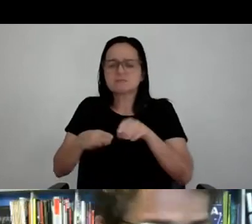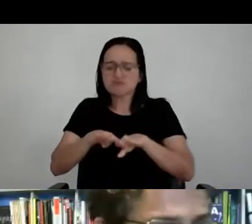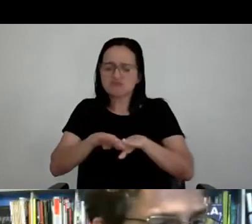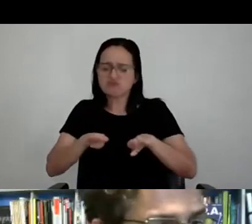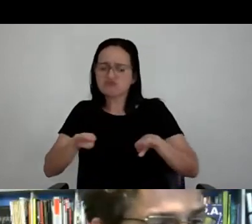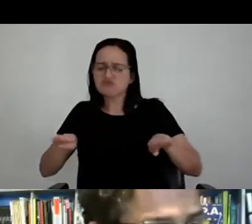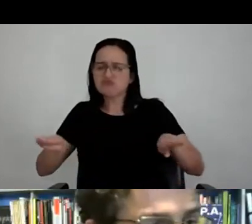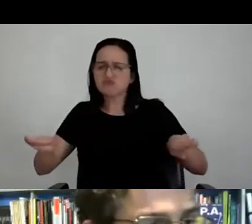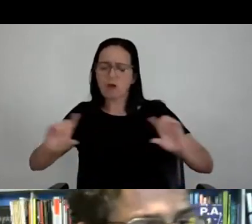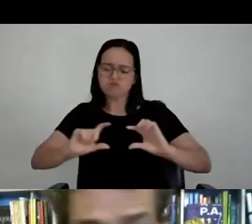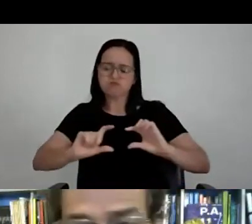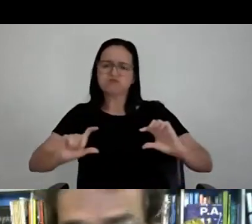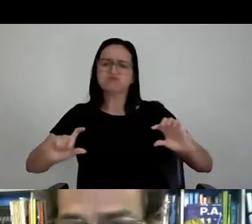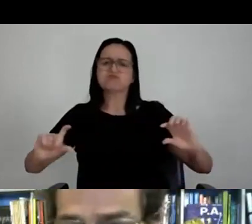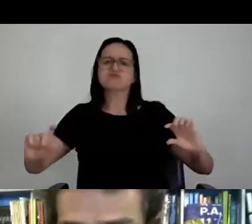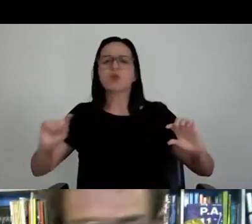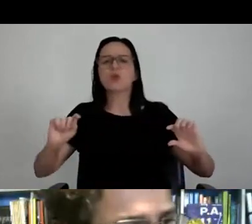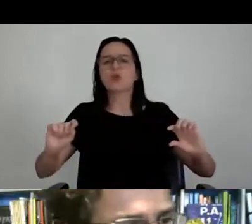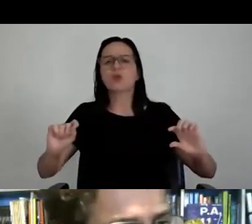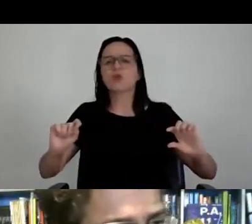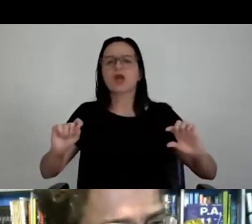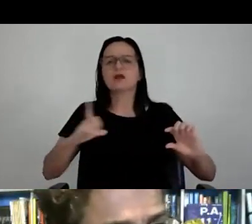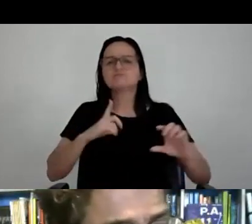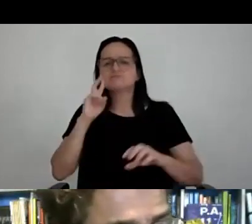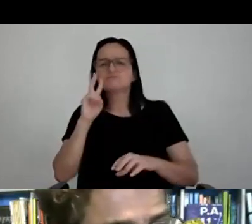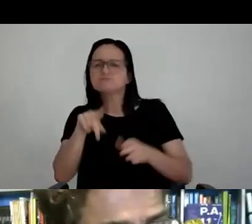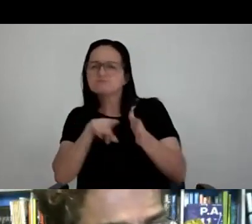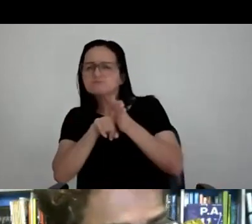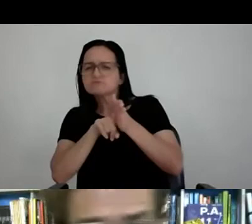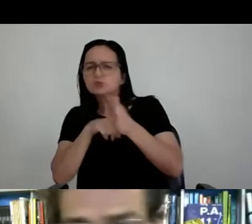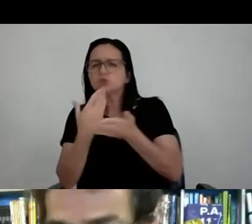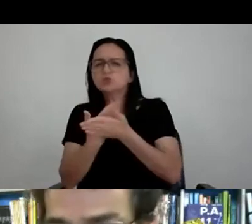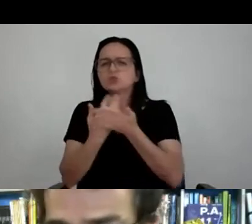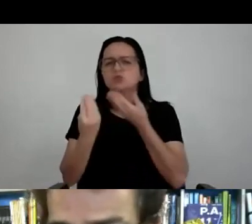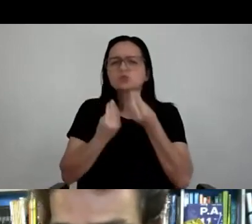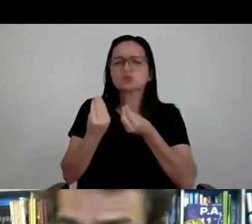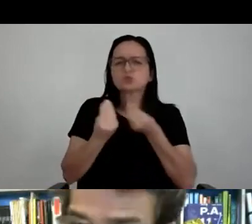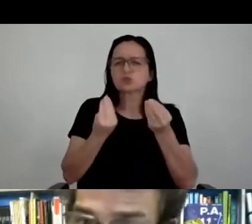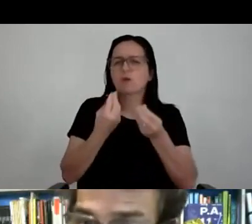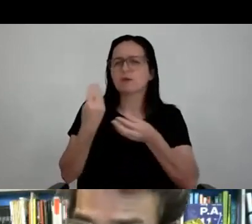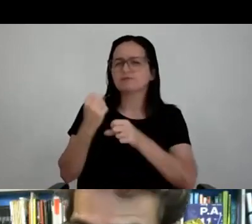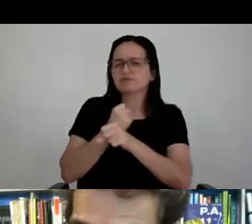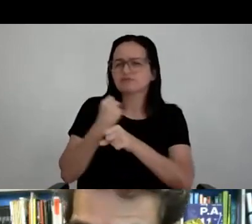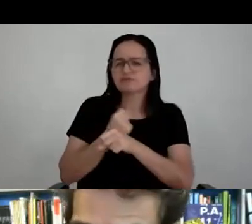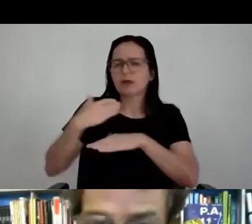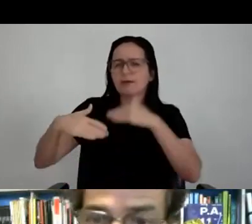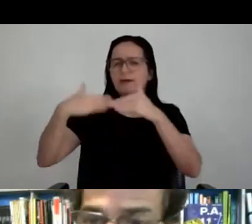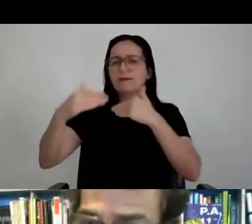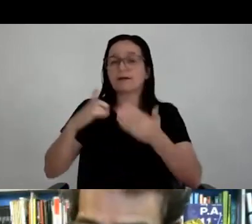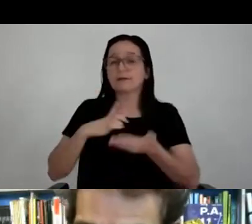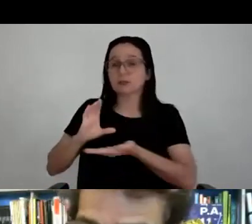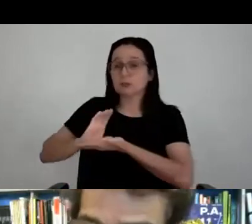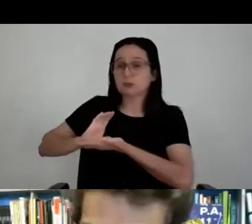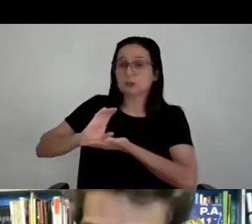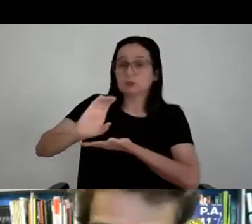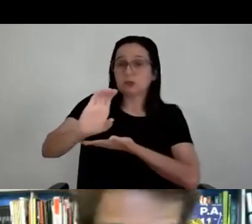centímetros, e a gente seguiu com isso e começamos a estudar a execução do projeto, com muita preocupação, porque é um investimento alto, um investimento